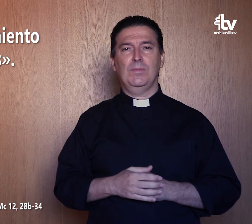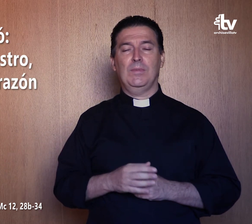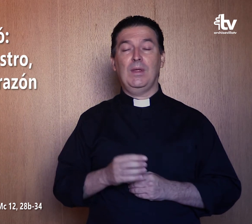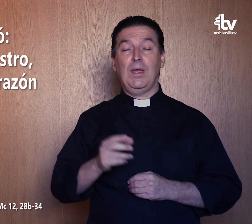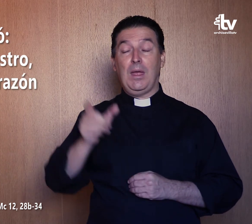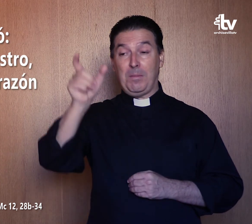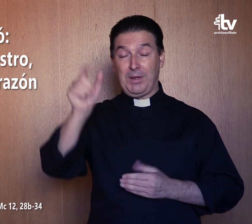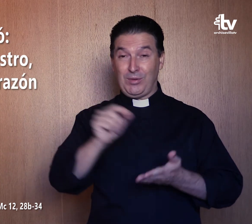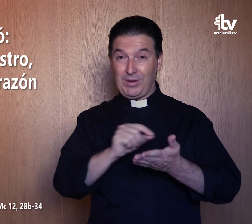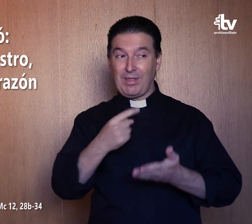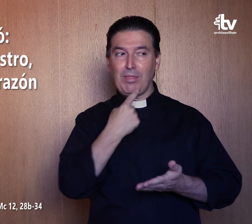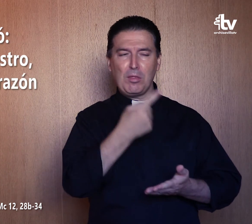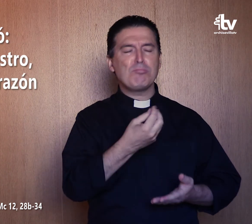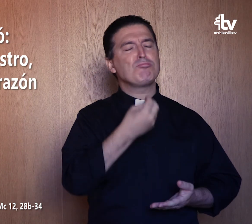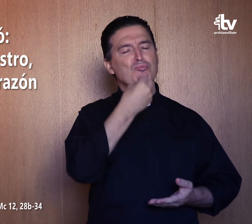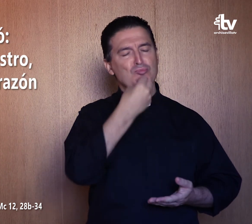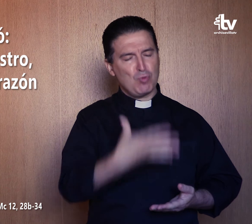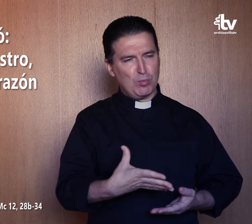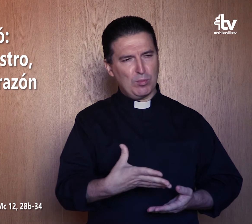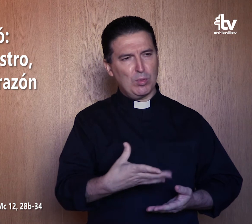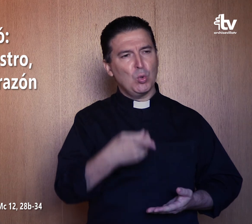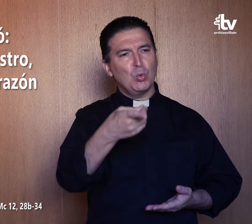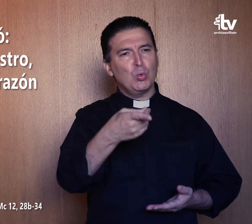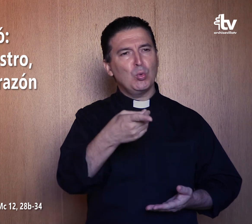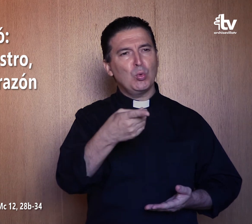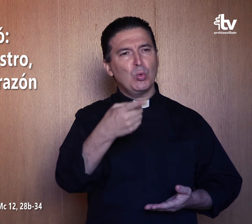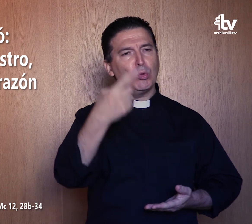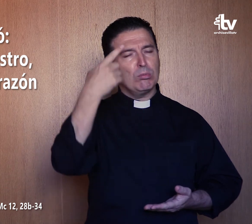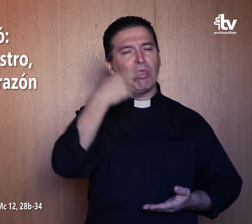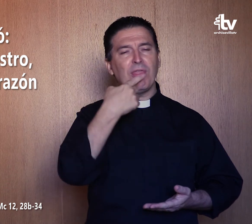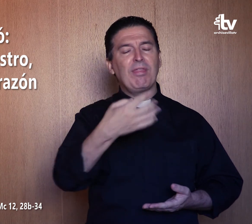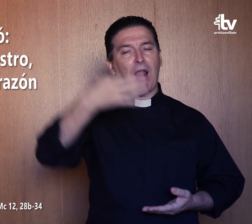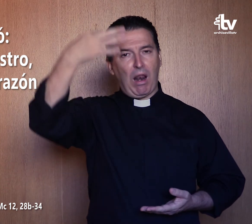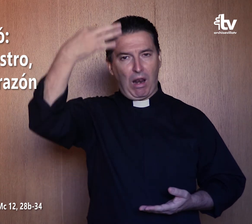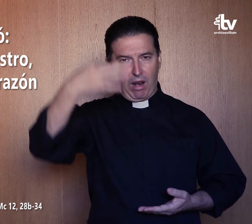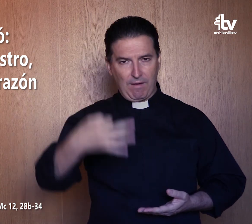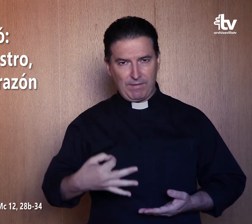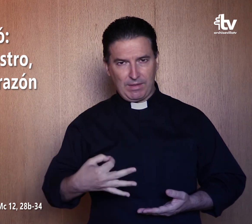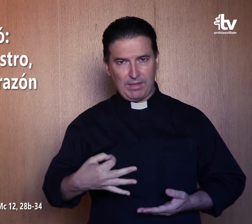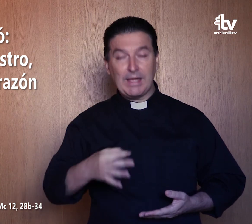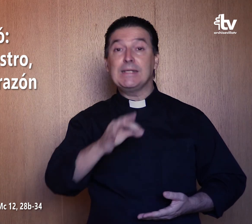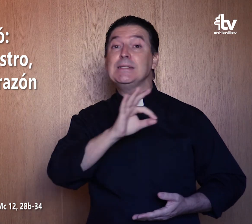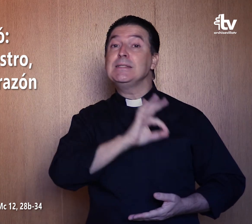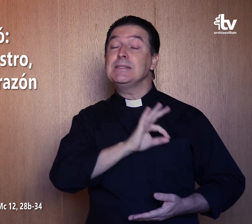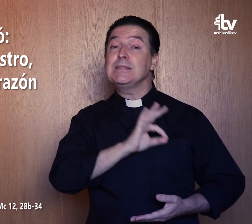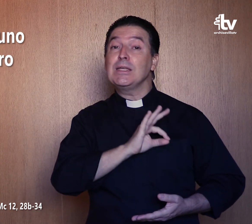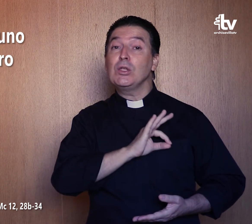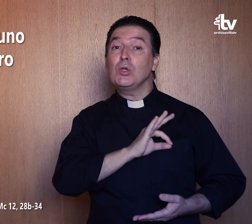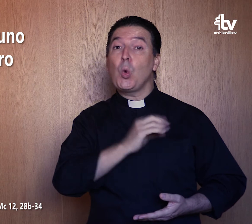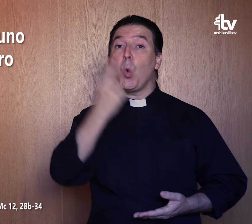El escriba replicó, muy bien, maestro, sin duda tienes razón, cuando dices que el Señor